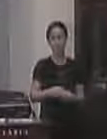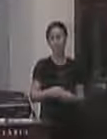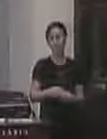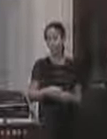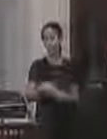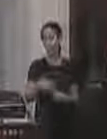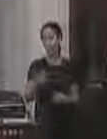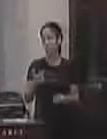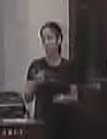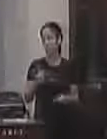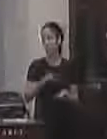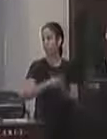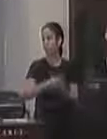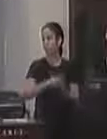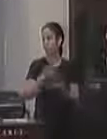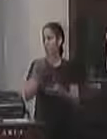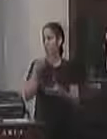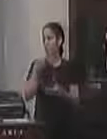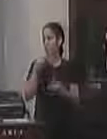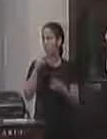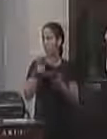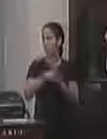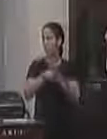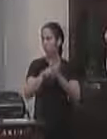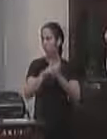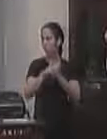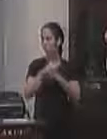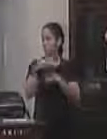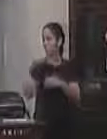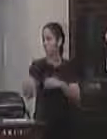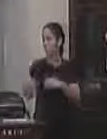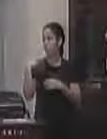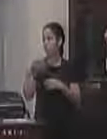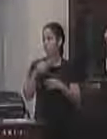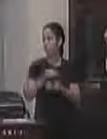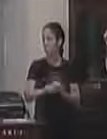nada mais nenhum questionamento de nenhum vereador